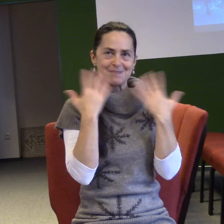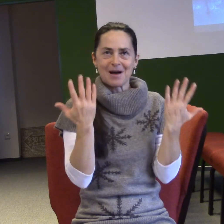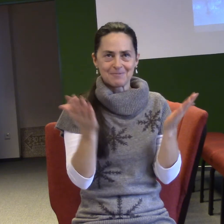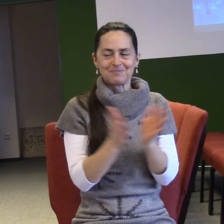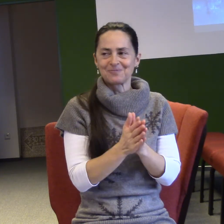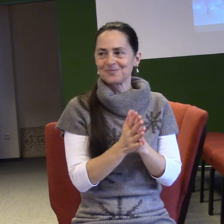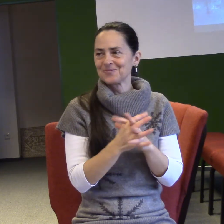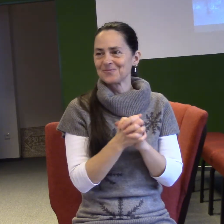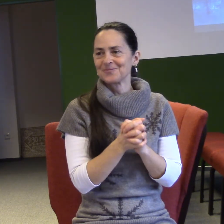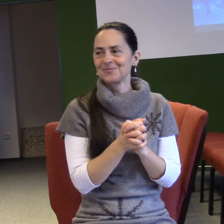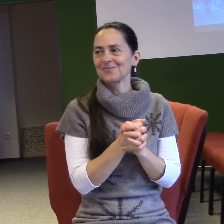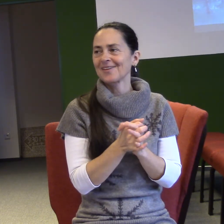vedéš tak. pokudu.